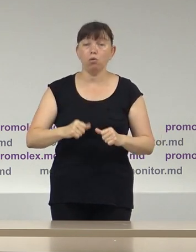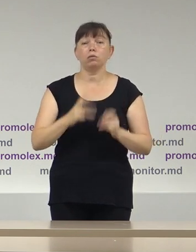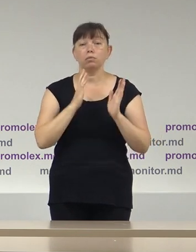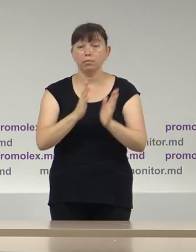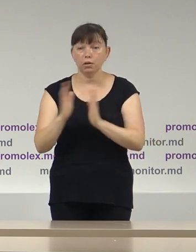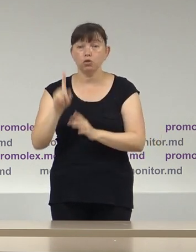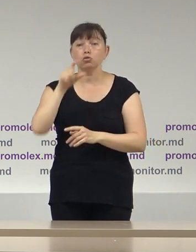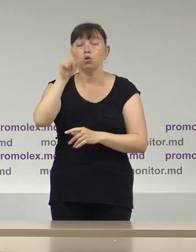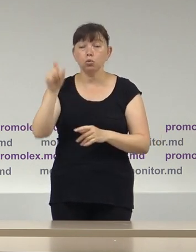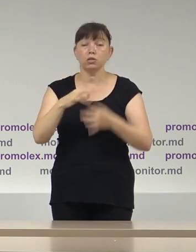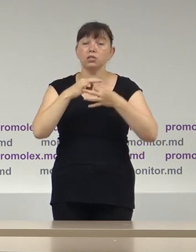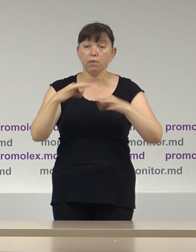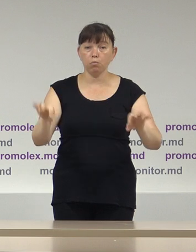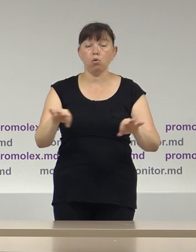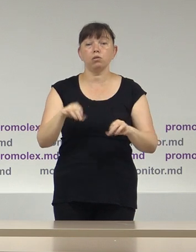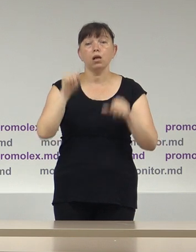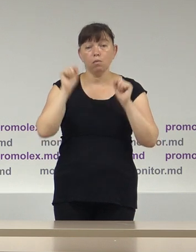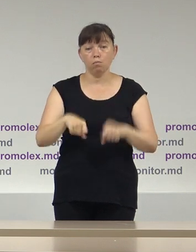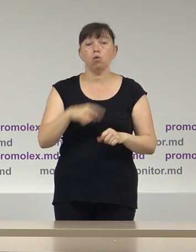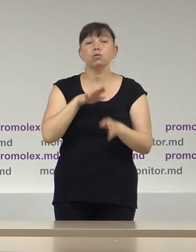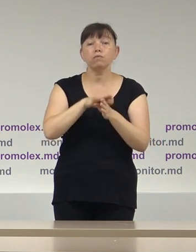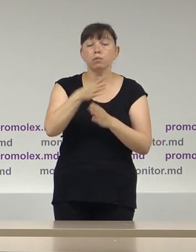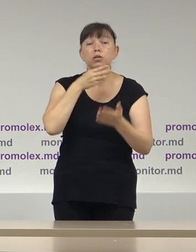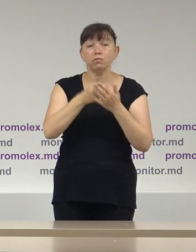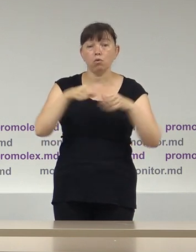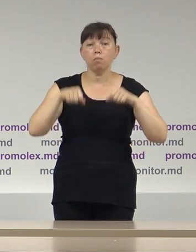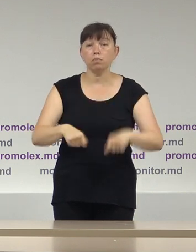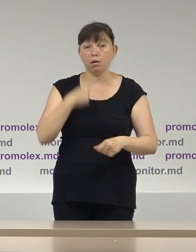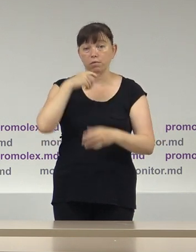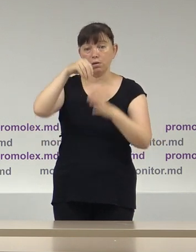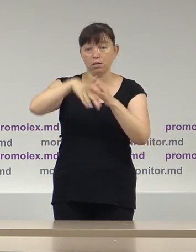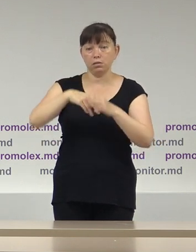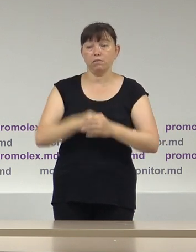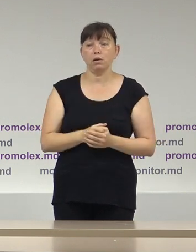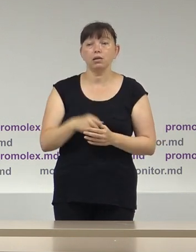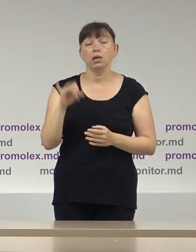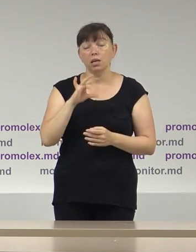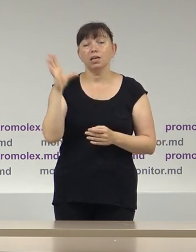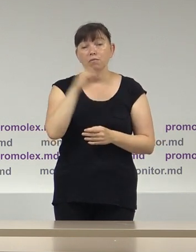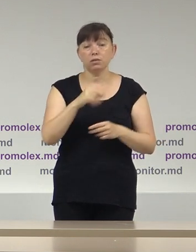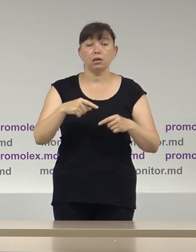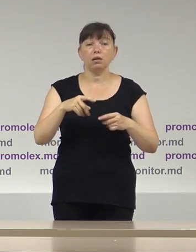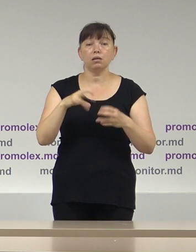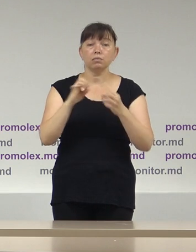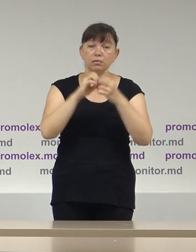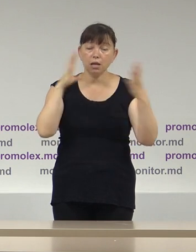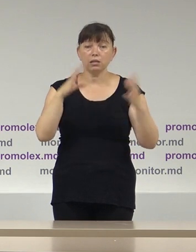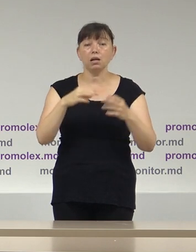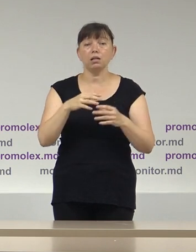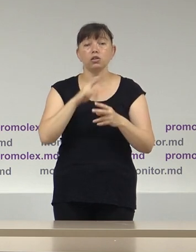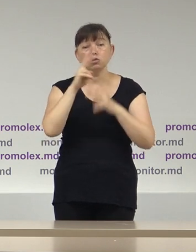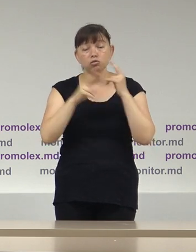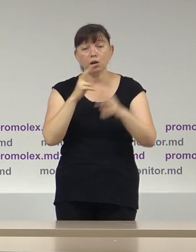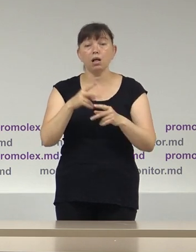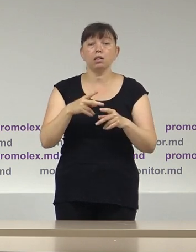cetățenii, în mod liber, își vor putea exercita dreptul de vot, iar toate litigele vor fi, mă refer inclusiv la